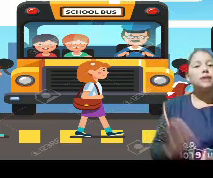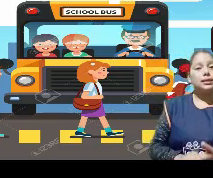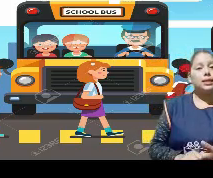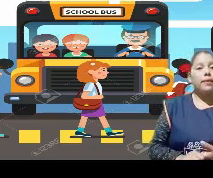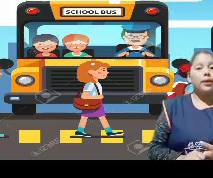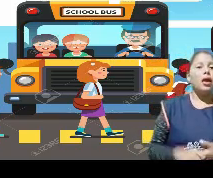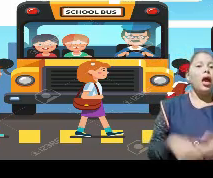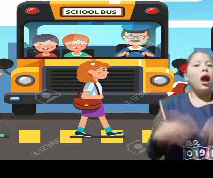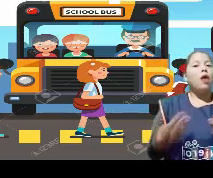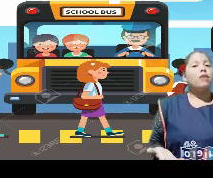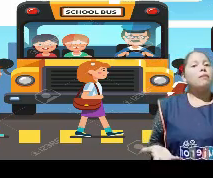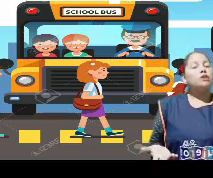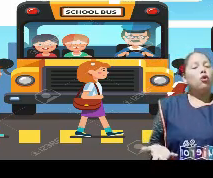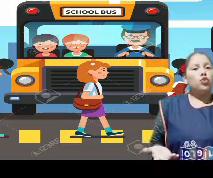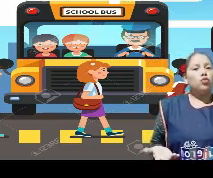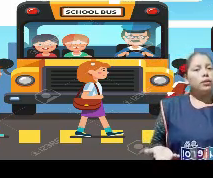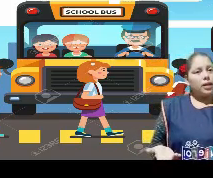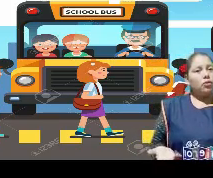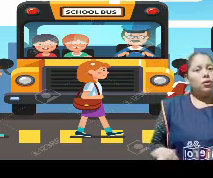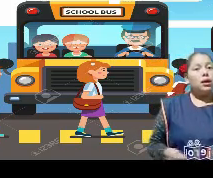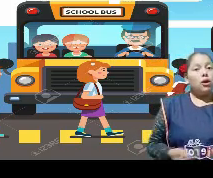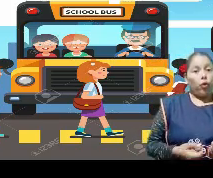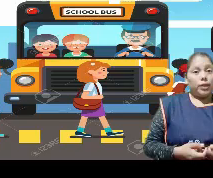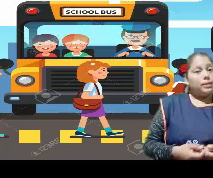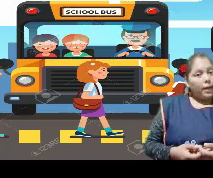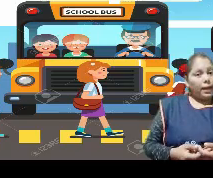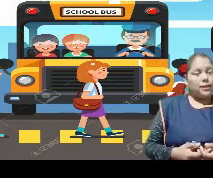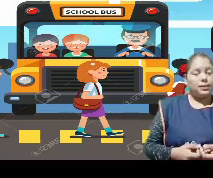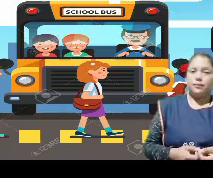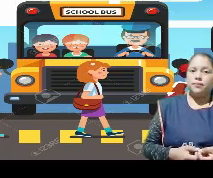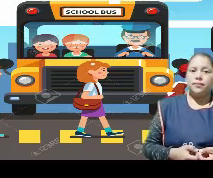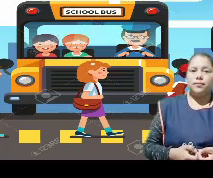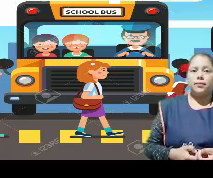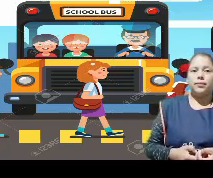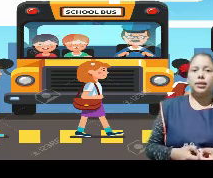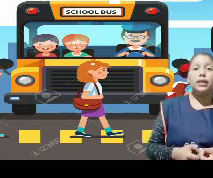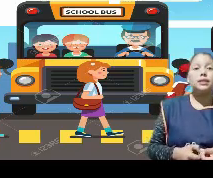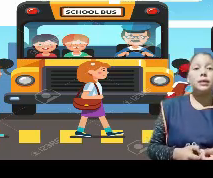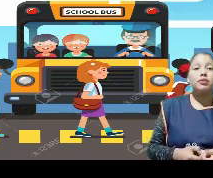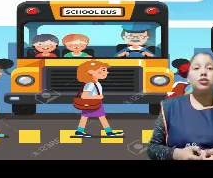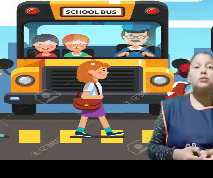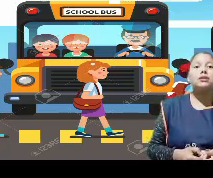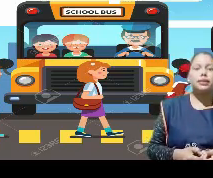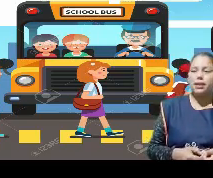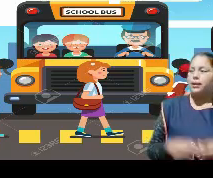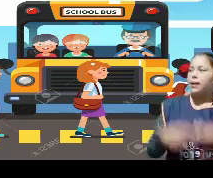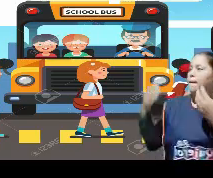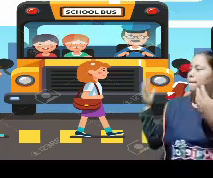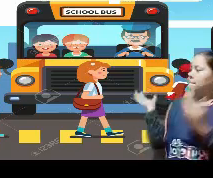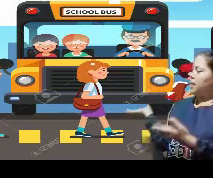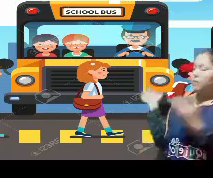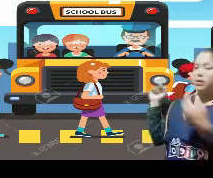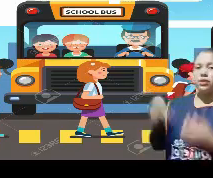chicos? Excelente. Ahora, vamos a continuar viendo otras imágenes. ¿Quieren seguir viendo, chicos? Excelente.